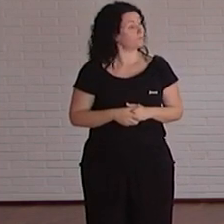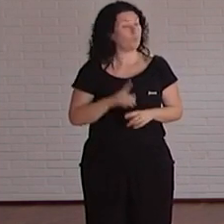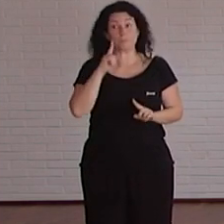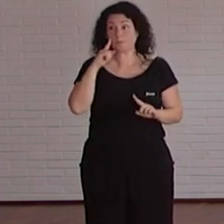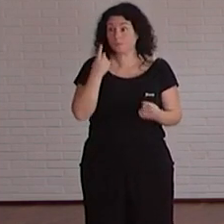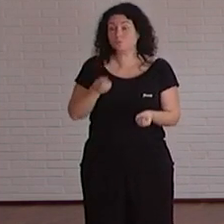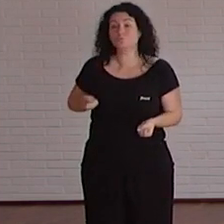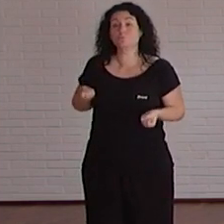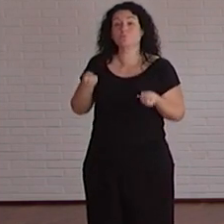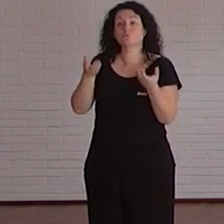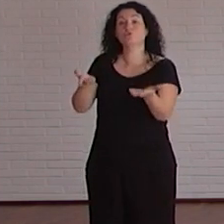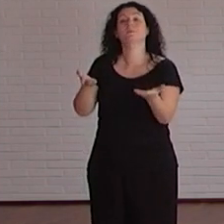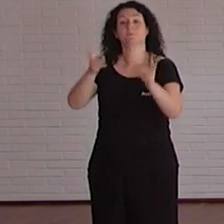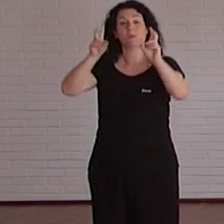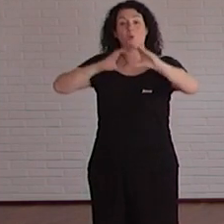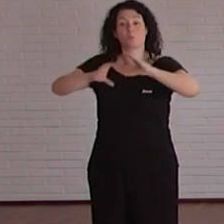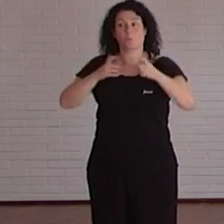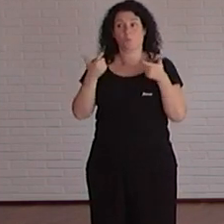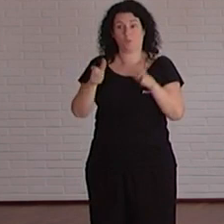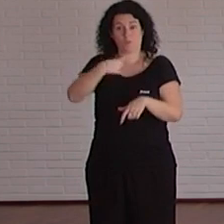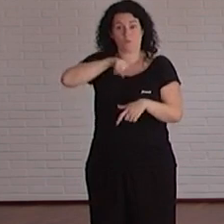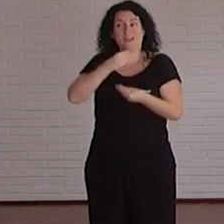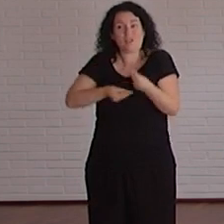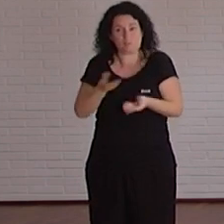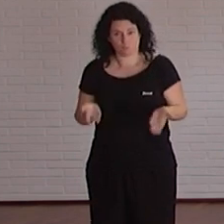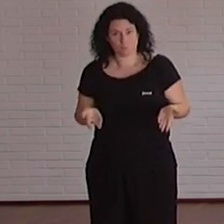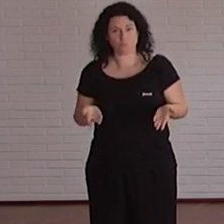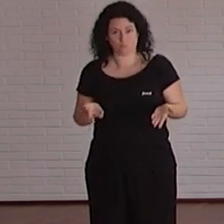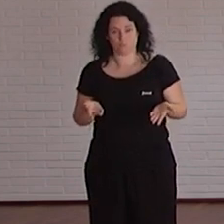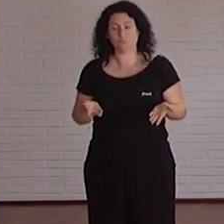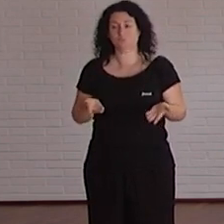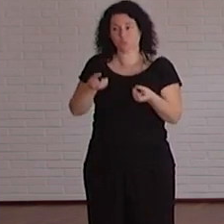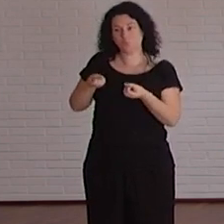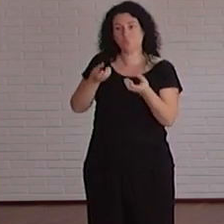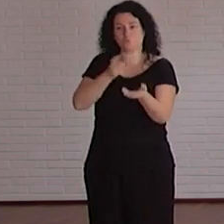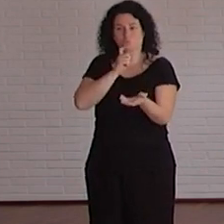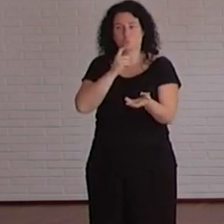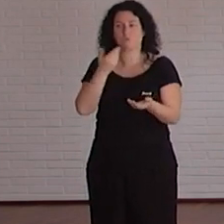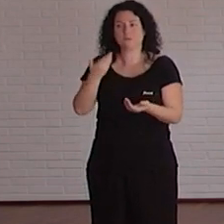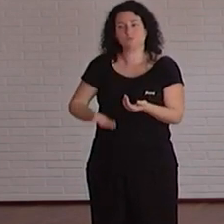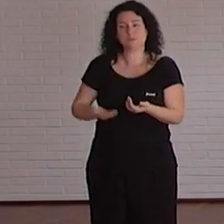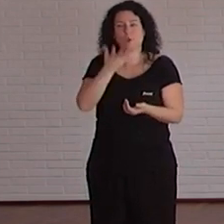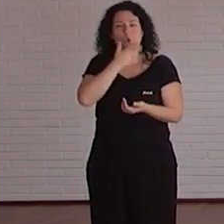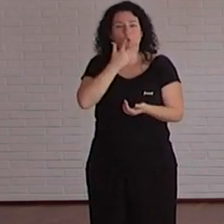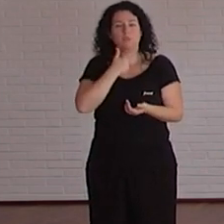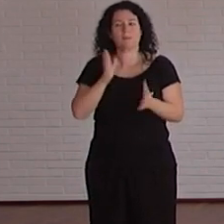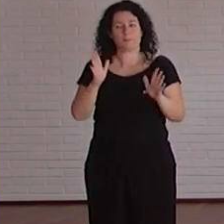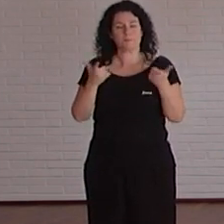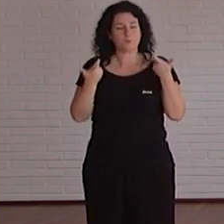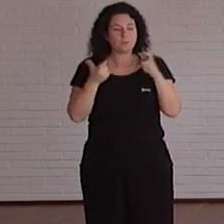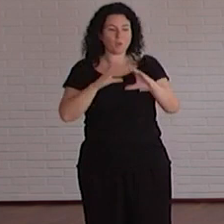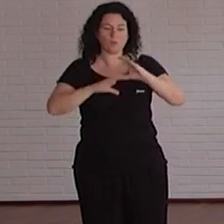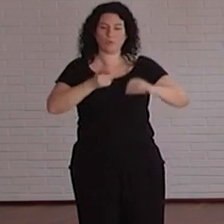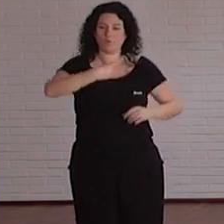que hace la unidad de comunicación en todo esto es importante que aunque se conozca más o menos pero saber que la unidad de